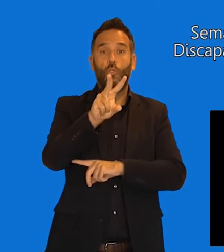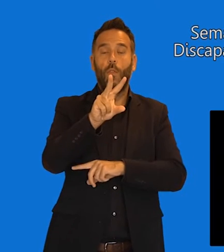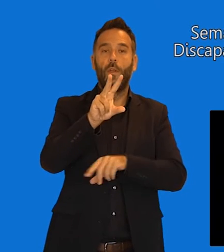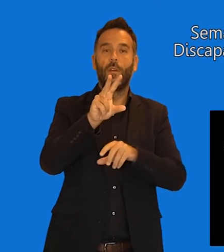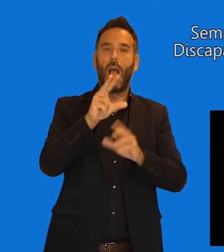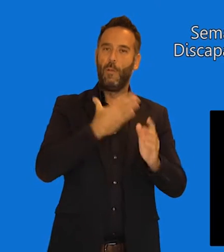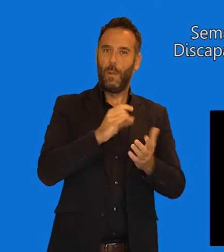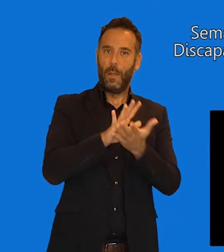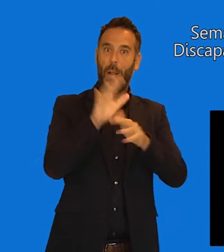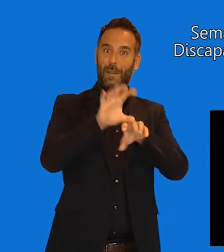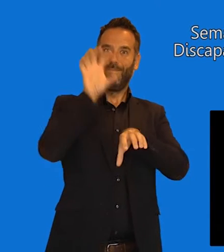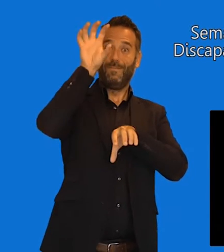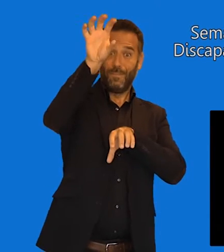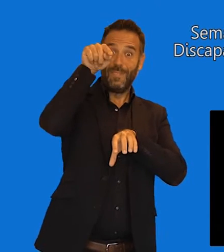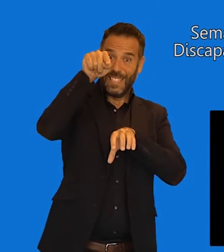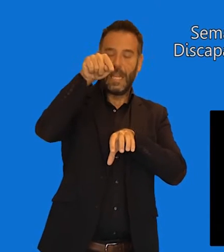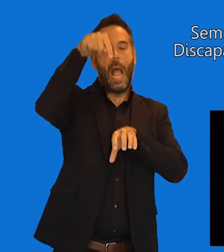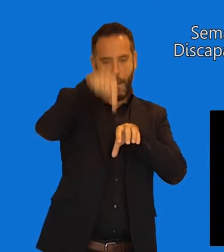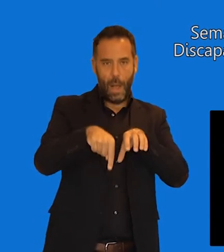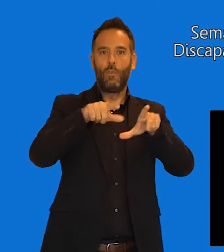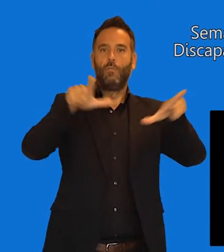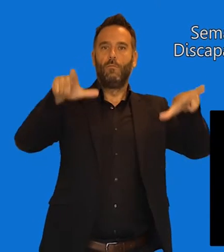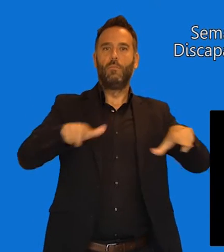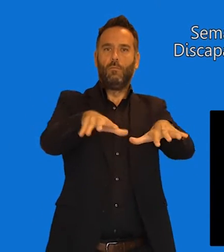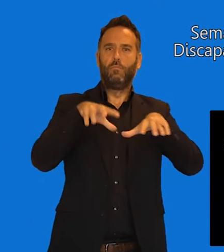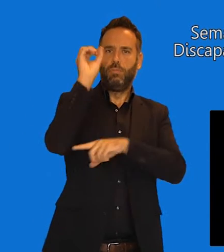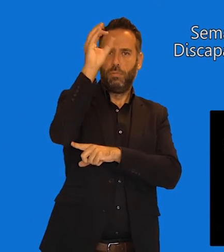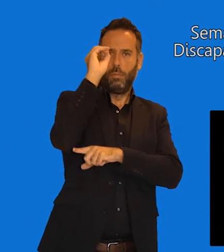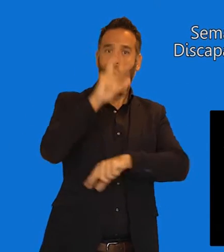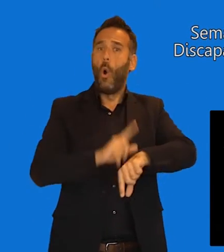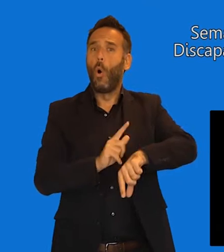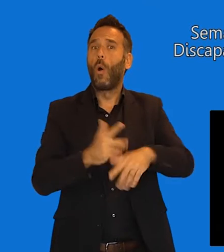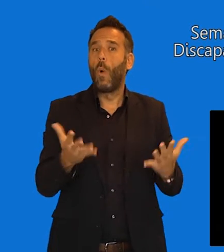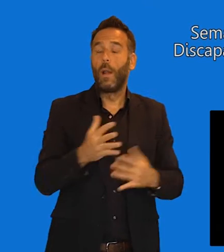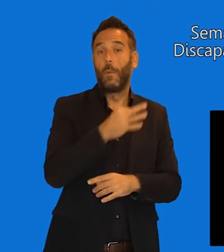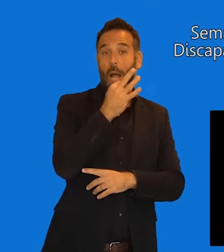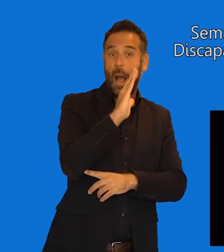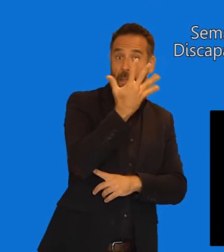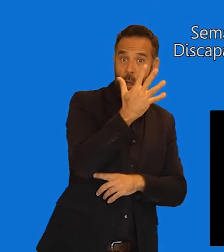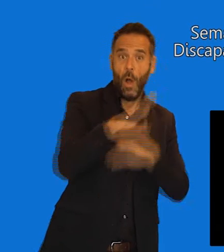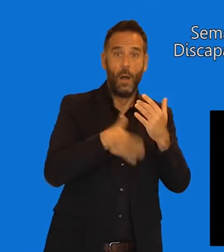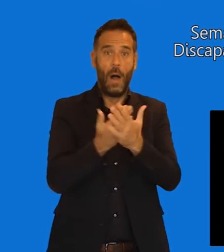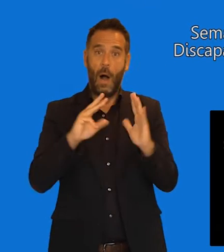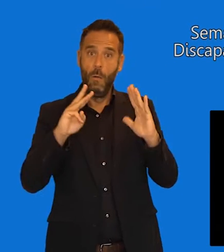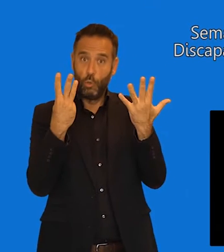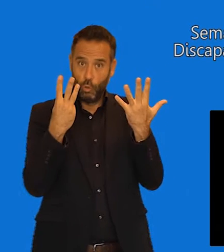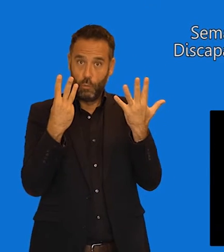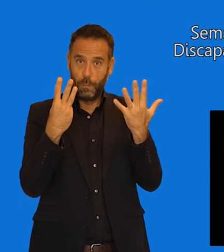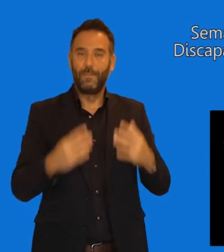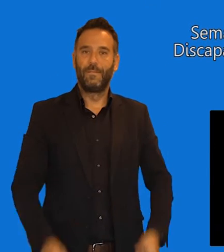Paseo de Antonio Machado, número 12, en el Edificio Múltiple de Servicios Municipales, en el Salón